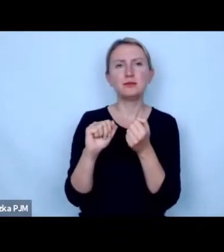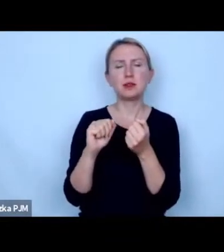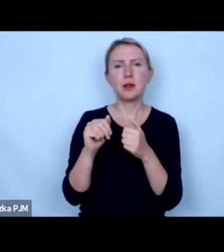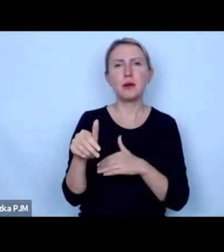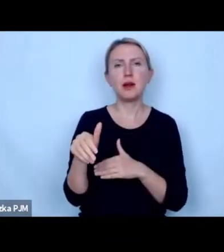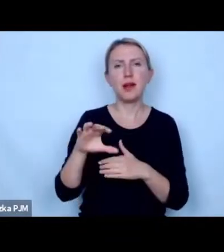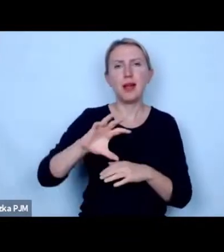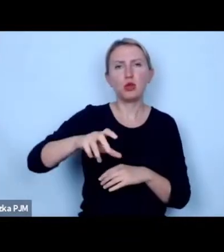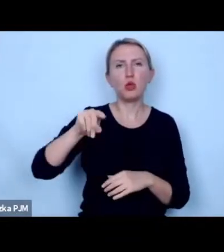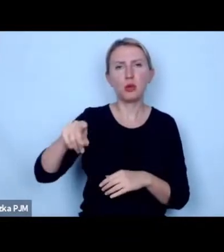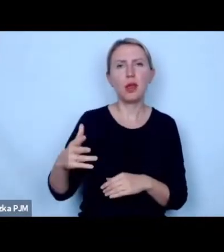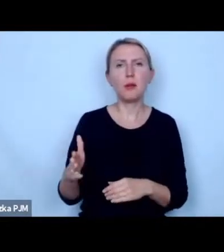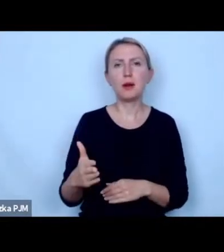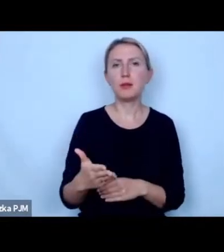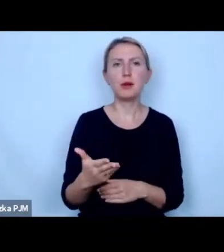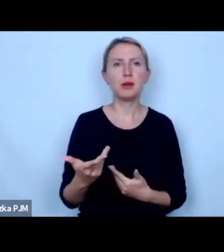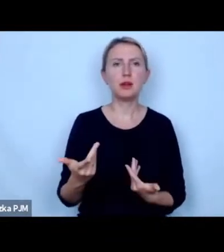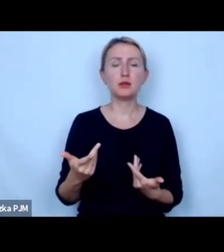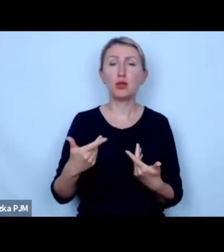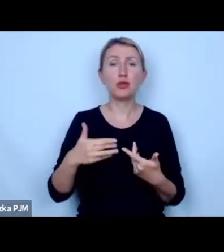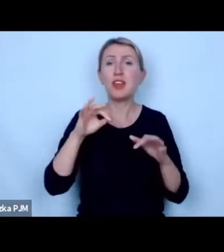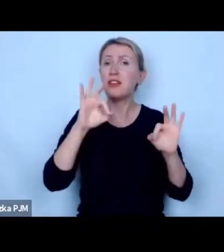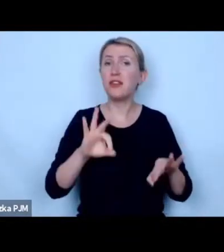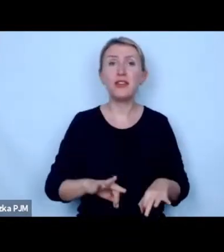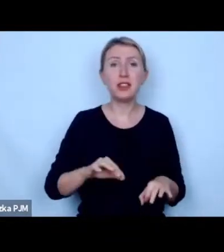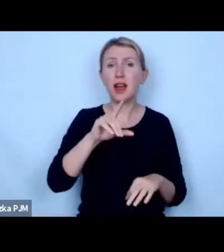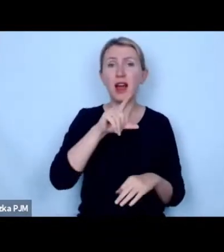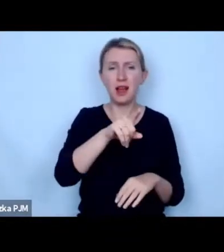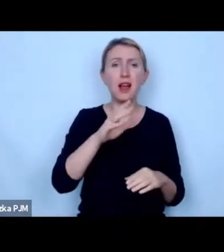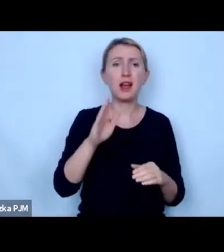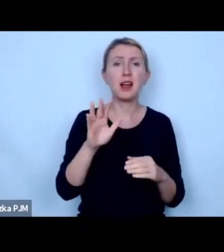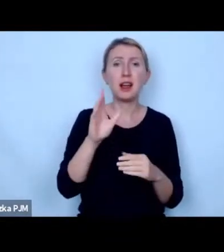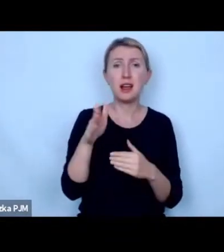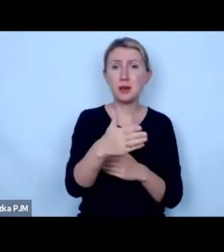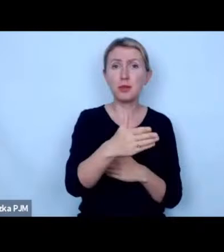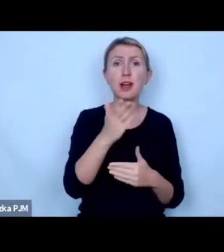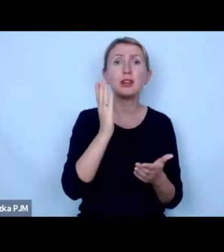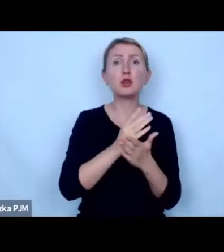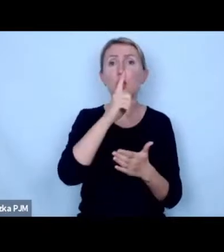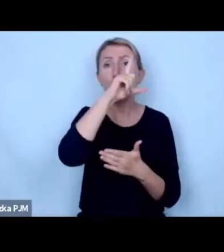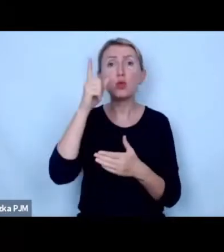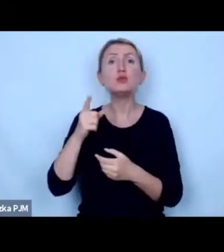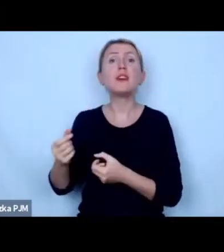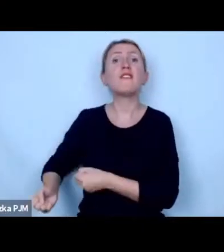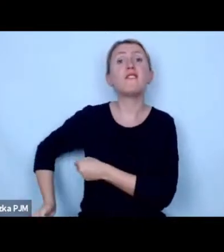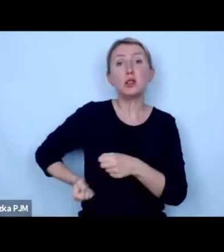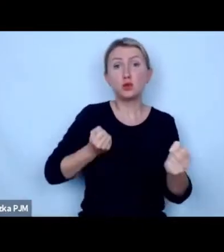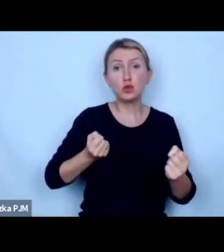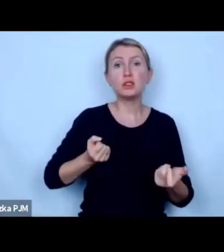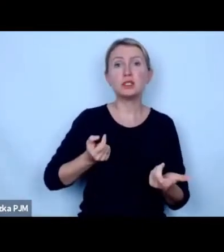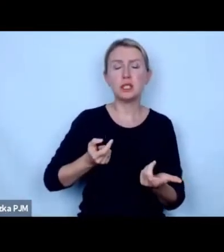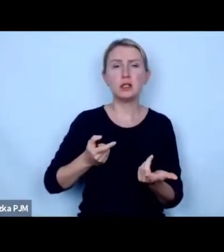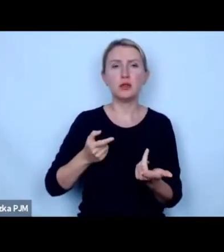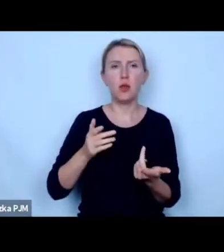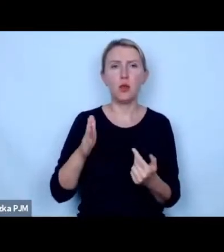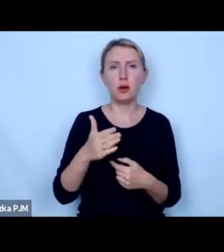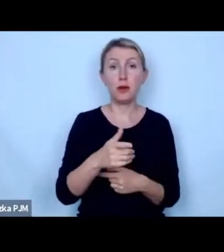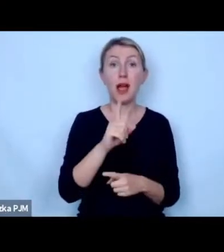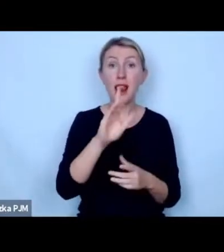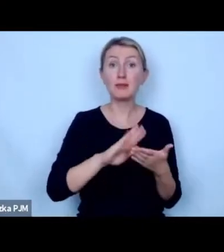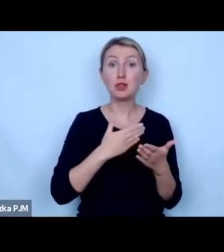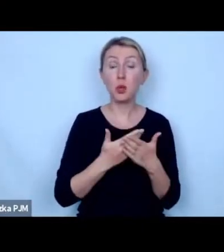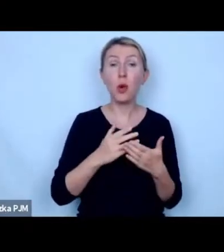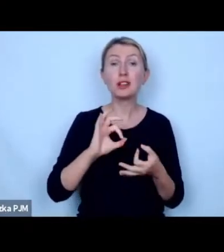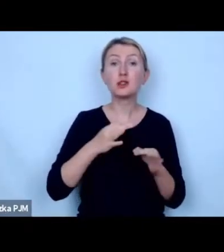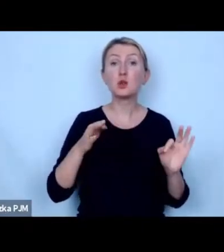gatunkiem oczywiście nie są winne złote rybki tylko ludzie którzy te złote rybki tam wyrzucili natomiast ten przykład złotej rybki pokazuje przed